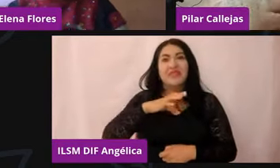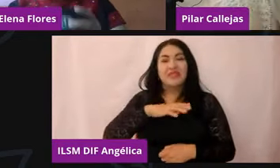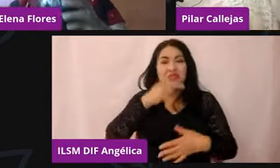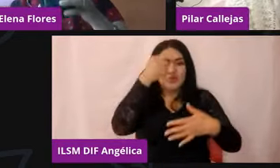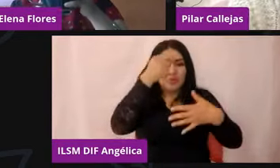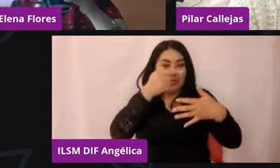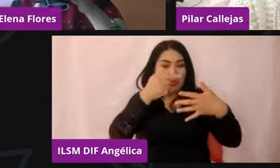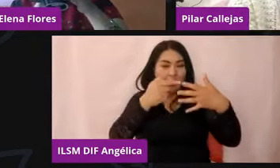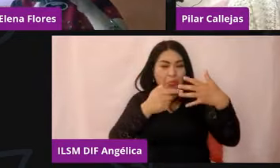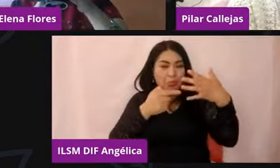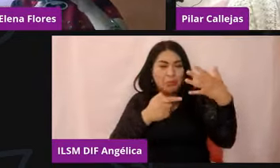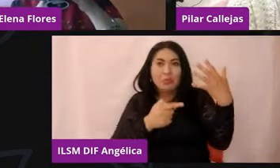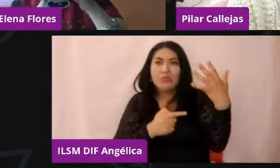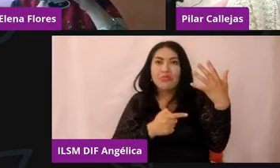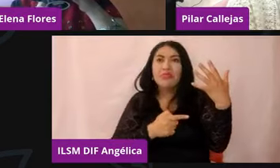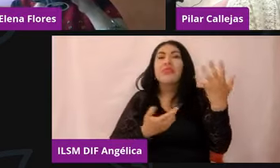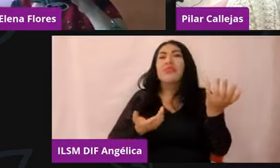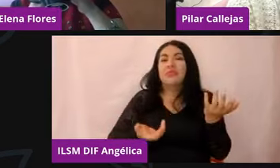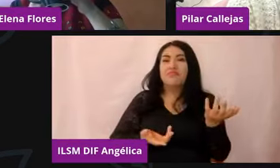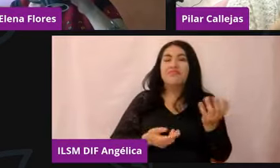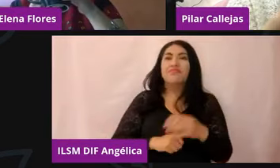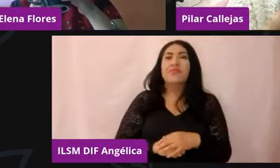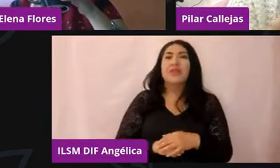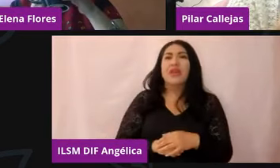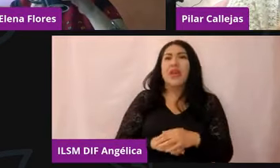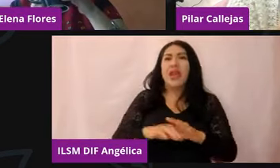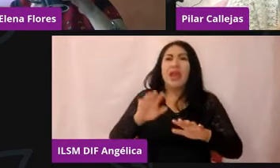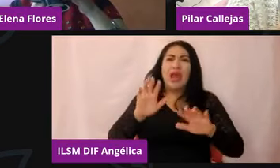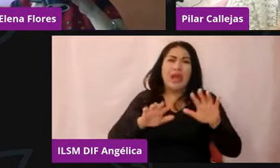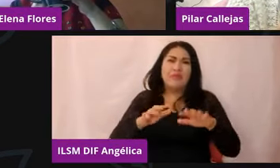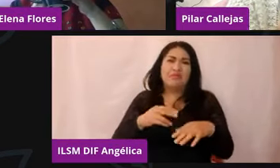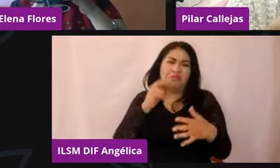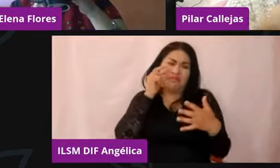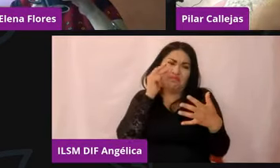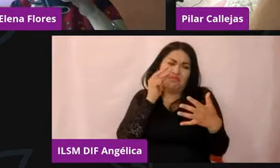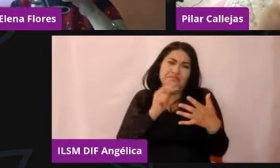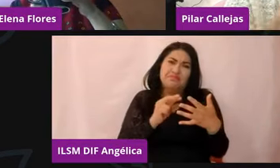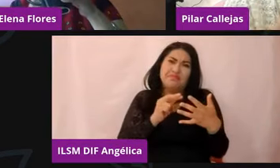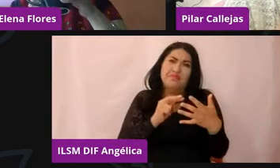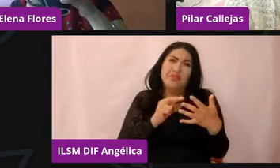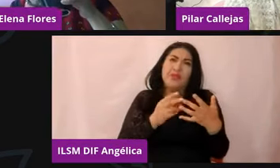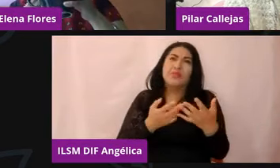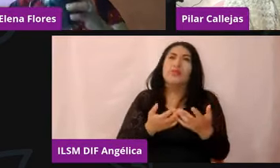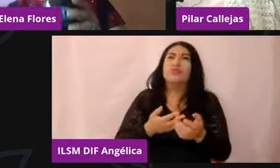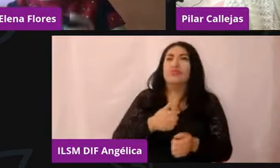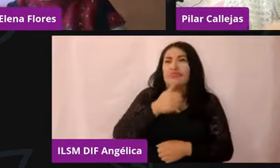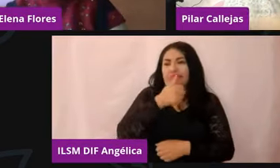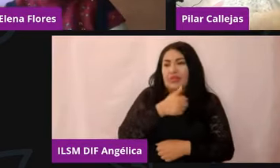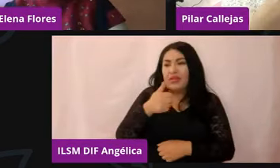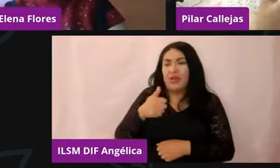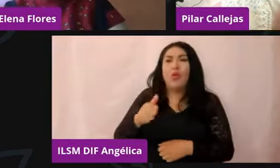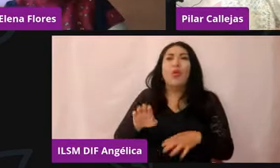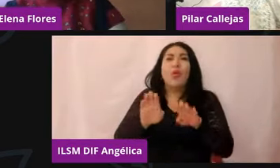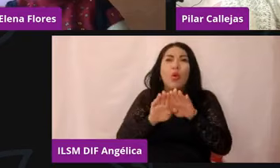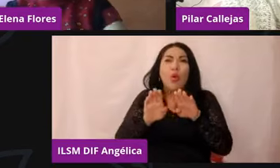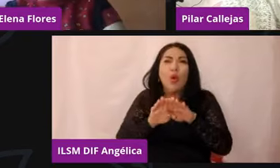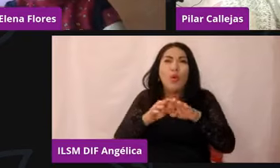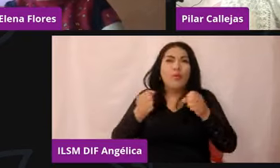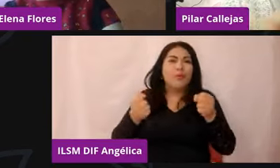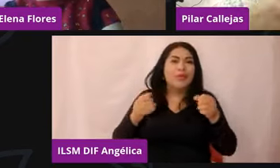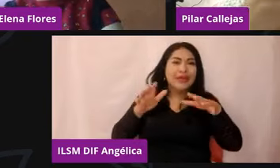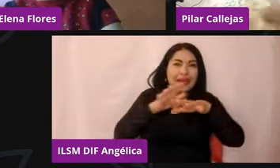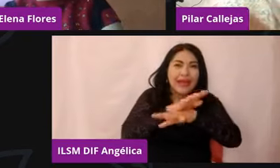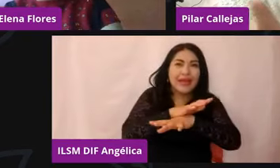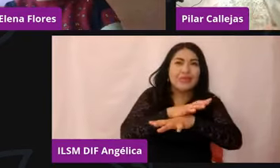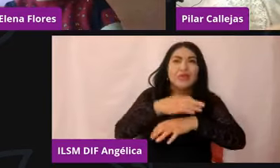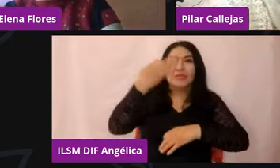muchos factores, ¿no? Podemos ver el pronóstico de la capacidad de adaptación a la nueva normalidad